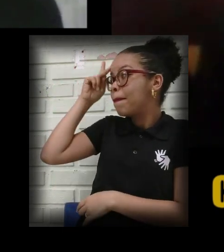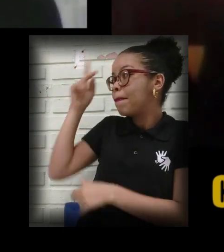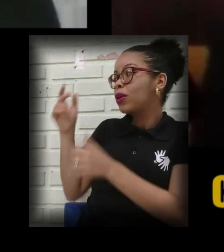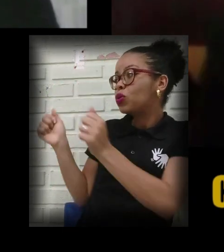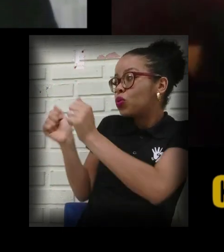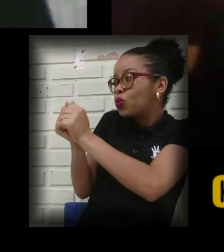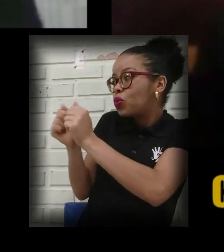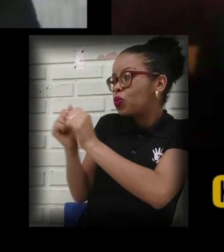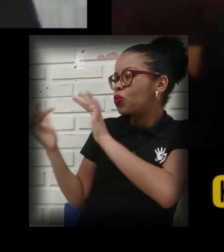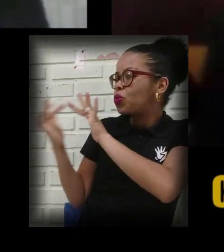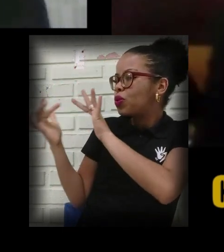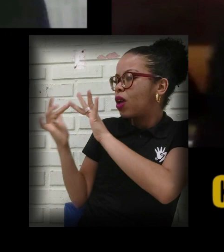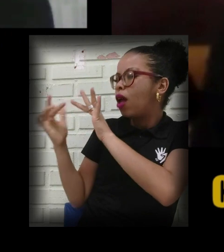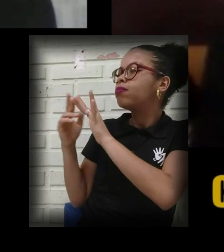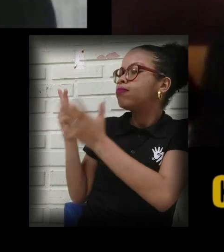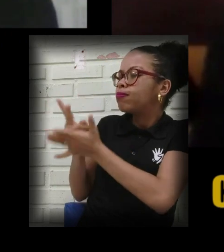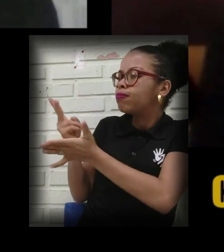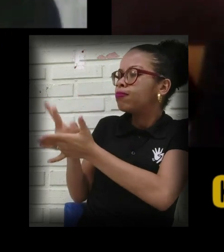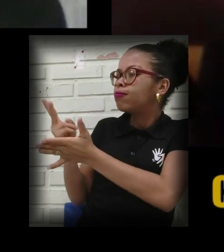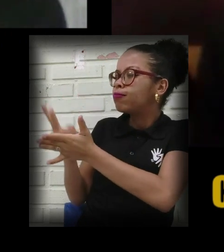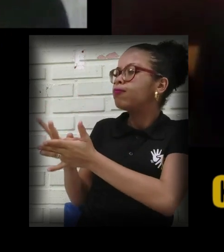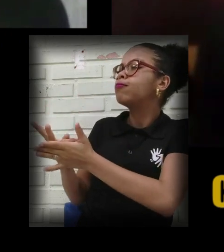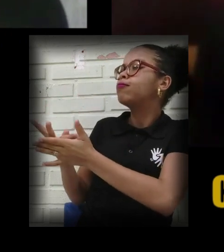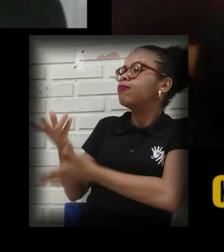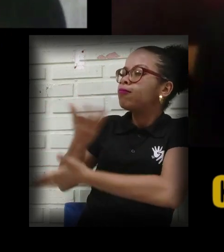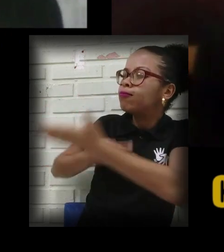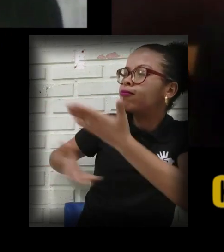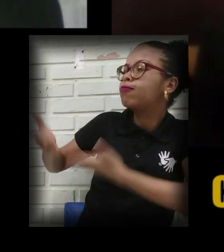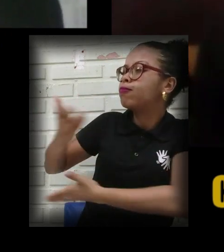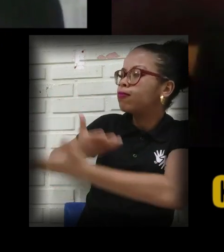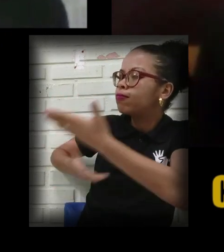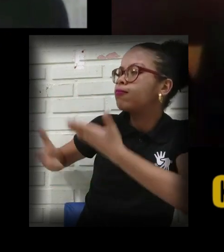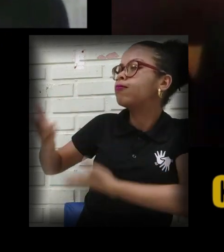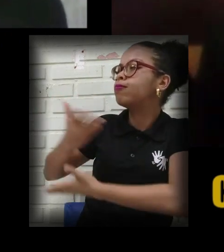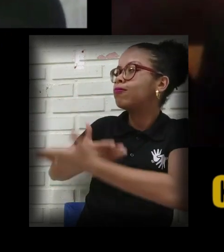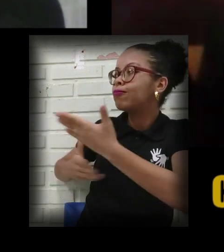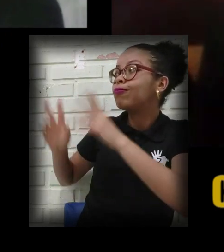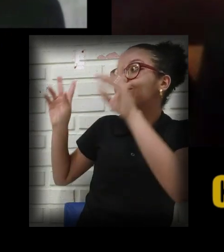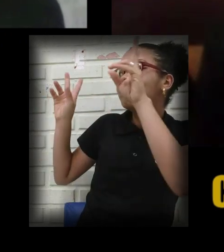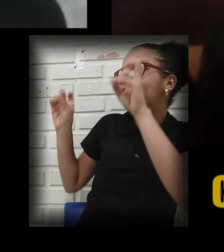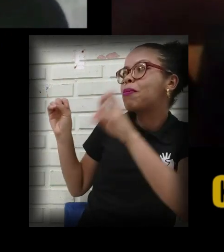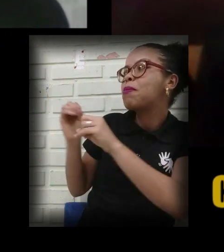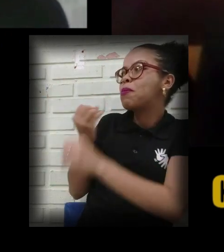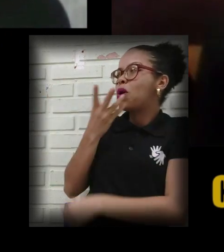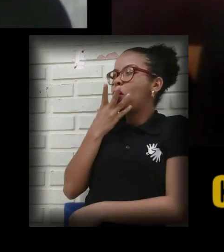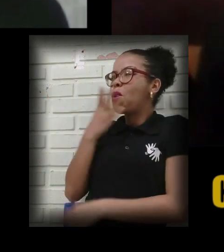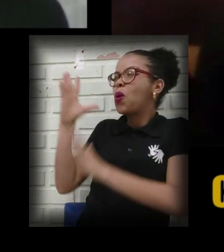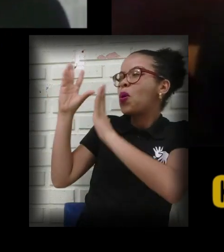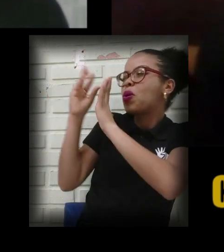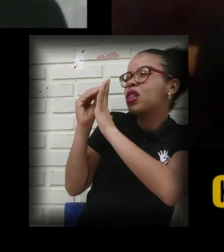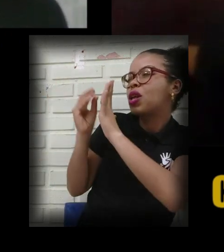estava ali convivendo contigo estava te oferecendo em termos de acréscimo, né? Do conteúdo de vida.